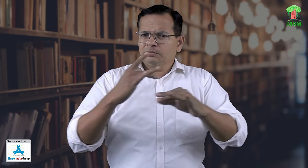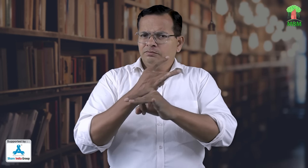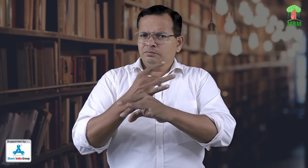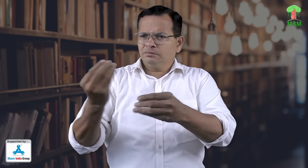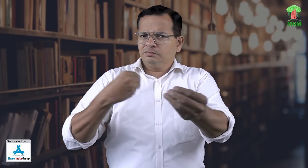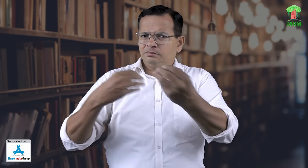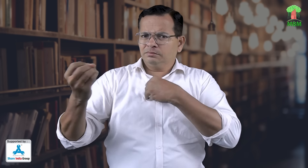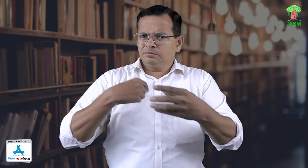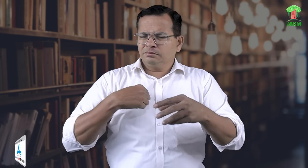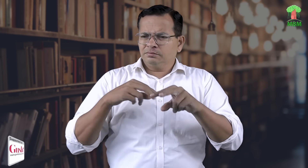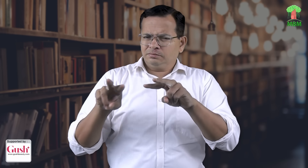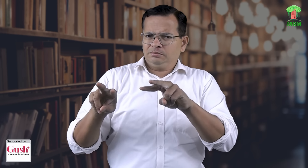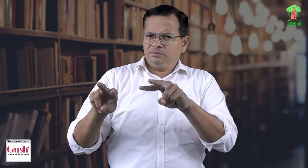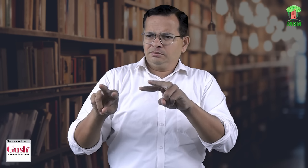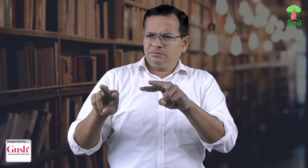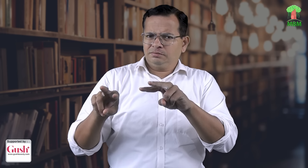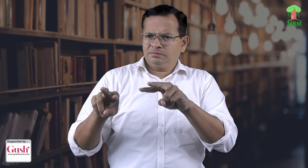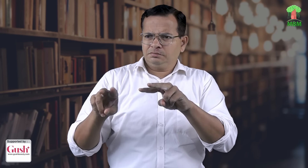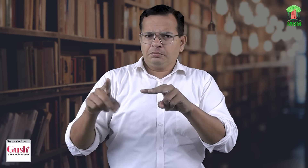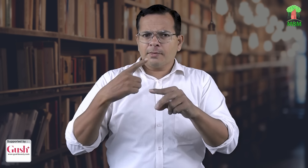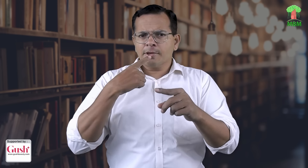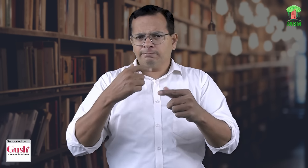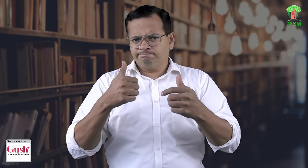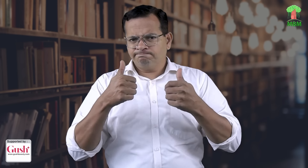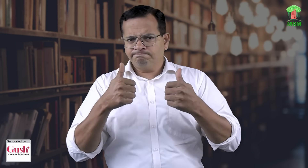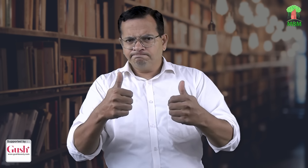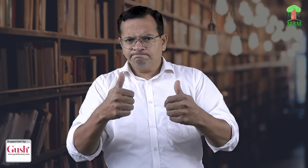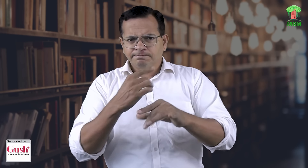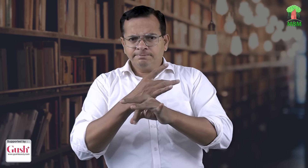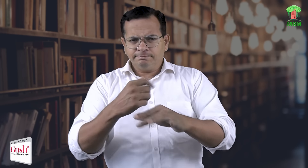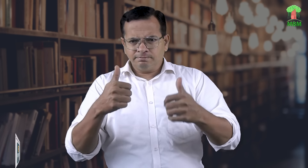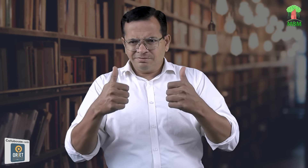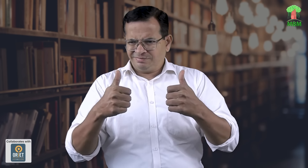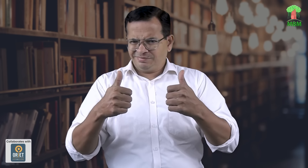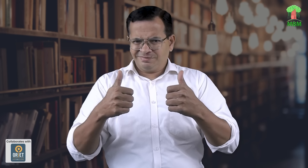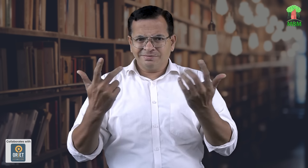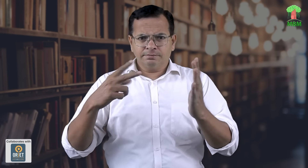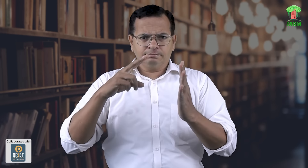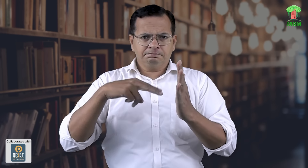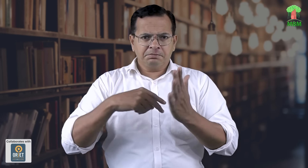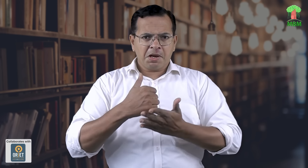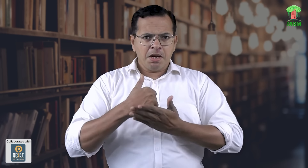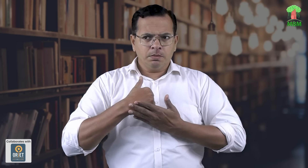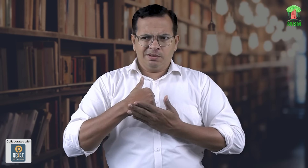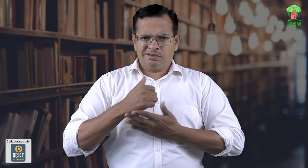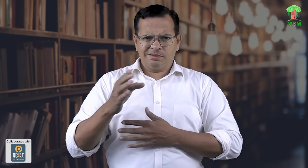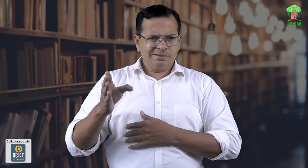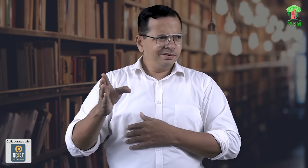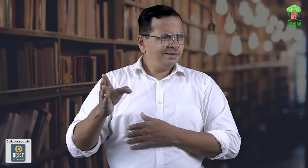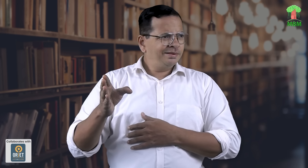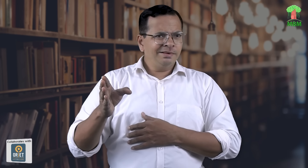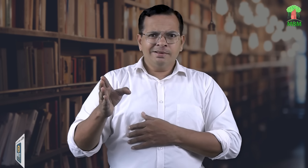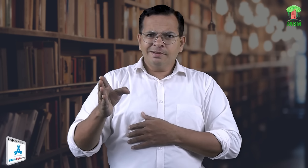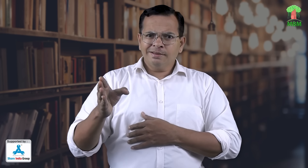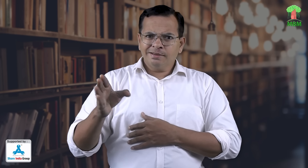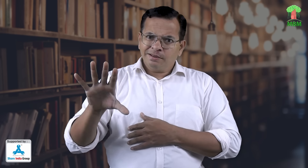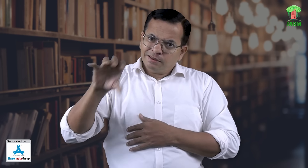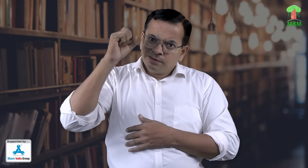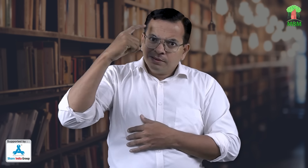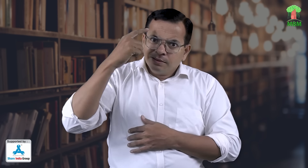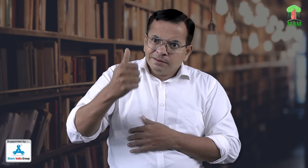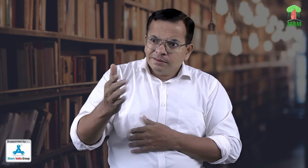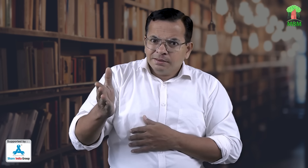बच्चो